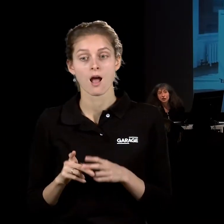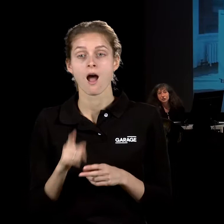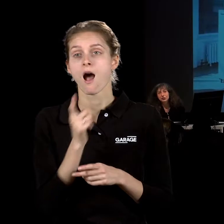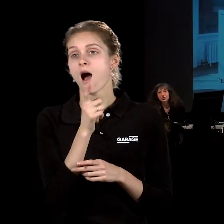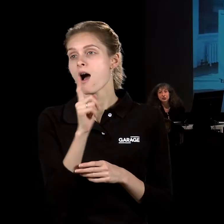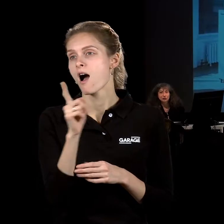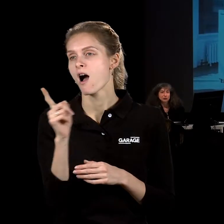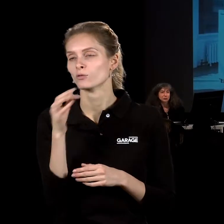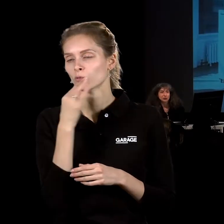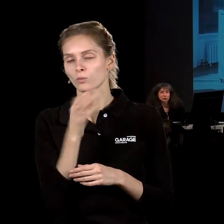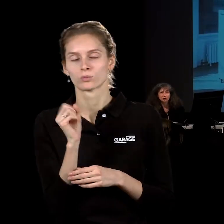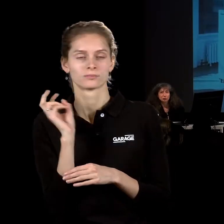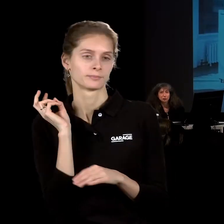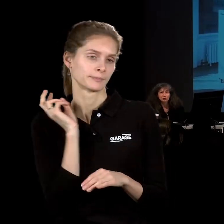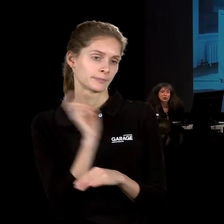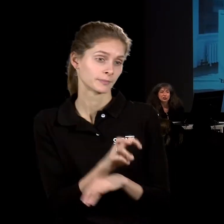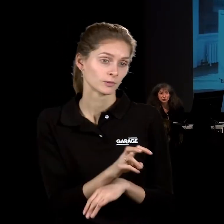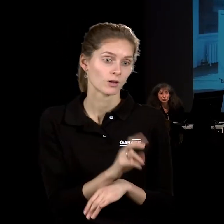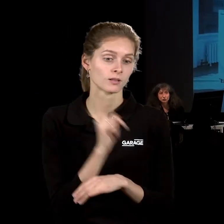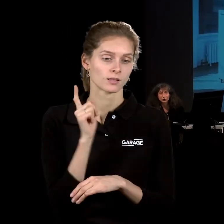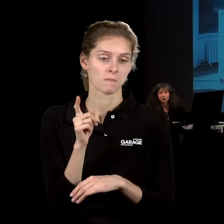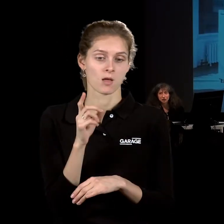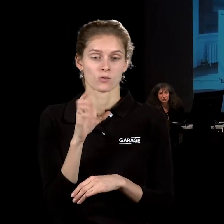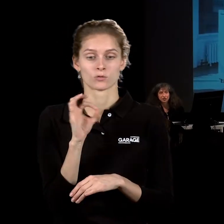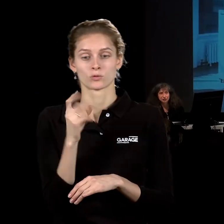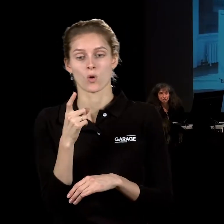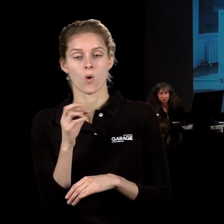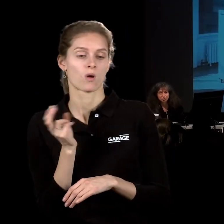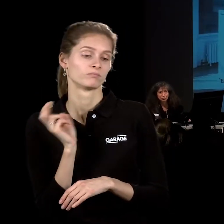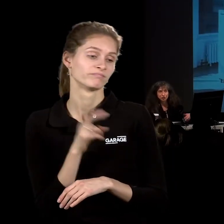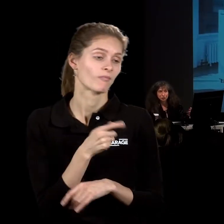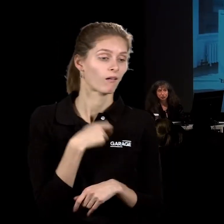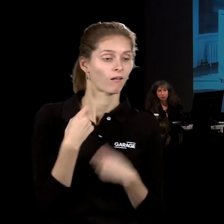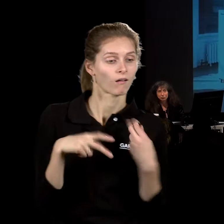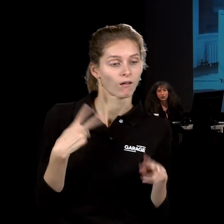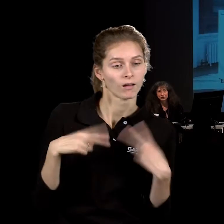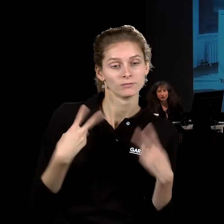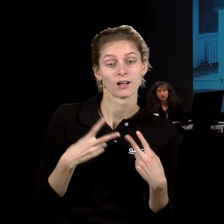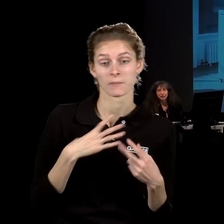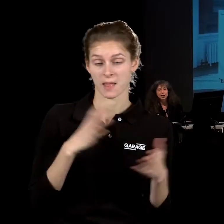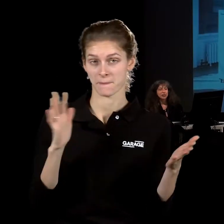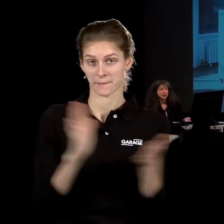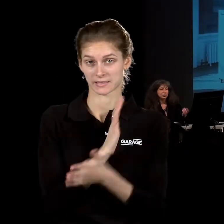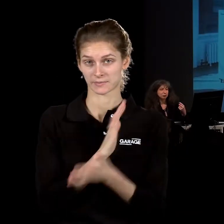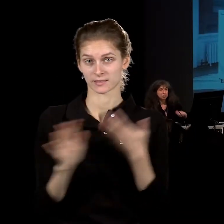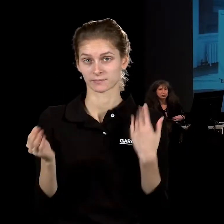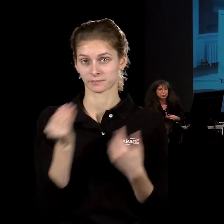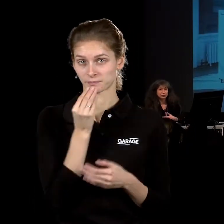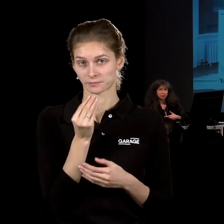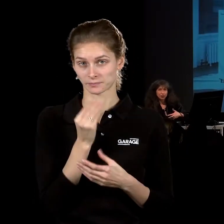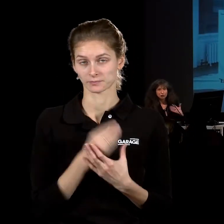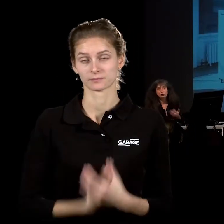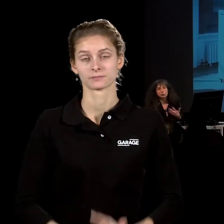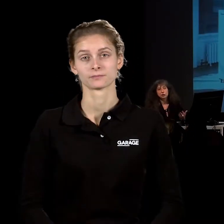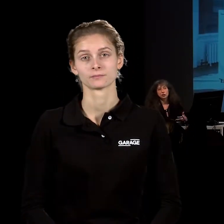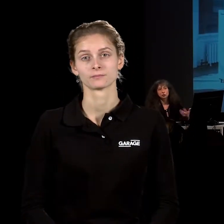зайти. Соответственно, это стало местом, в котором обитатели Сохо встречались, за ланчем, потому что это была абсолютно бесплатная еда. И помимо